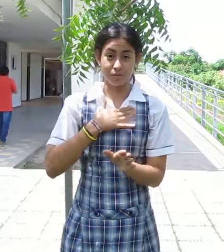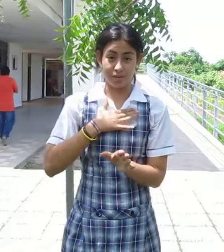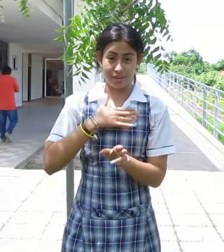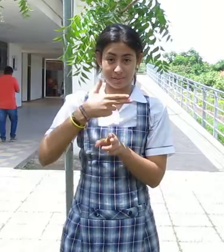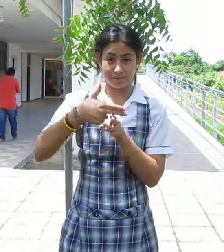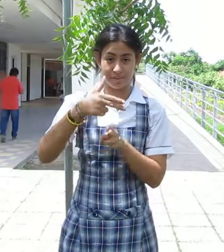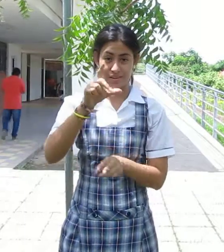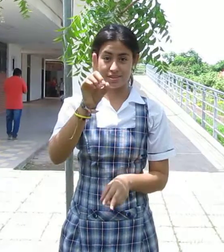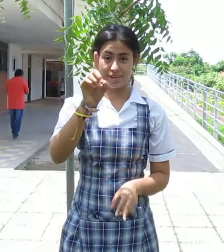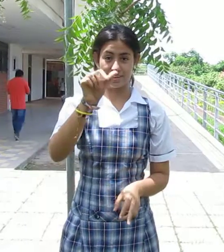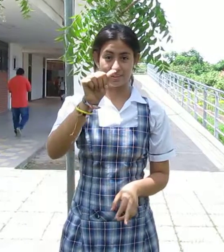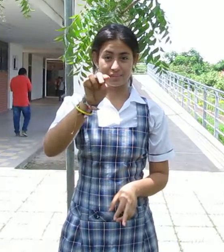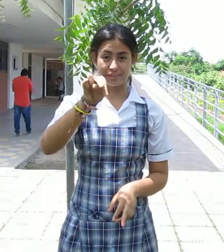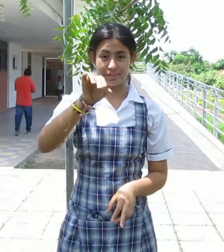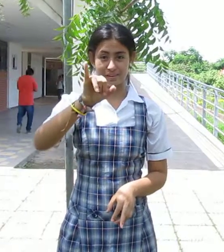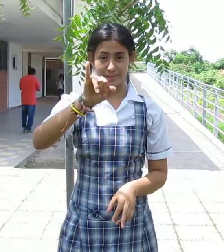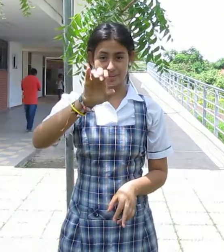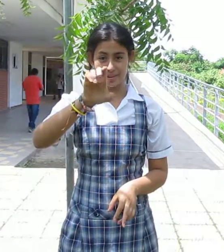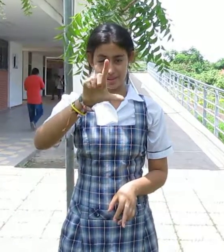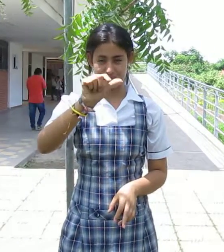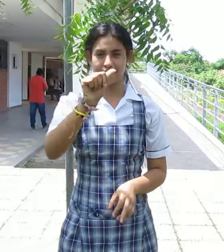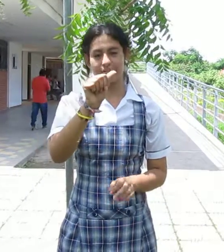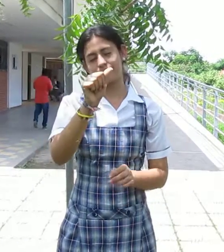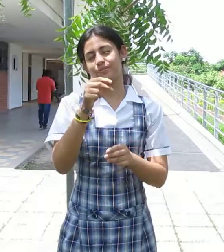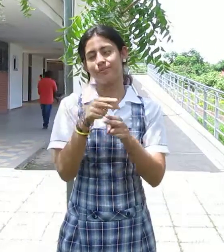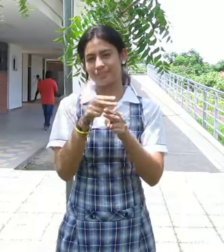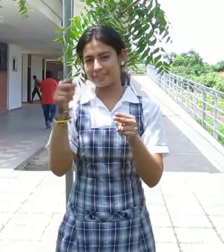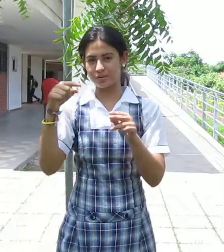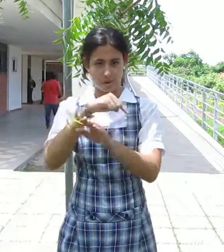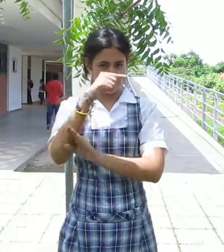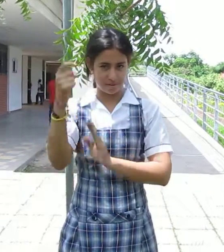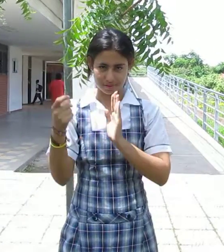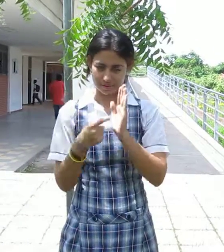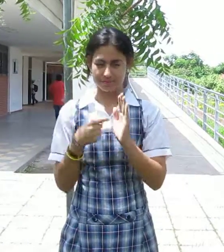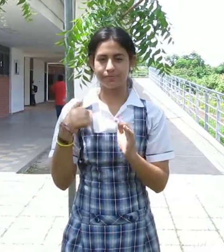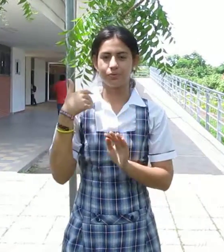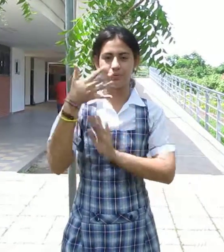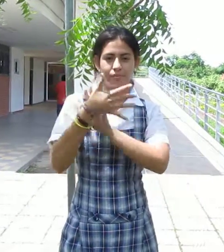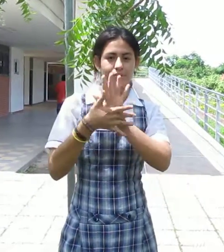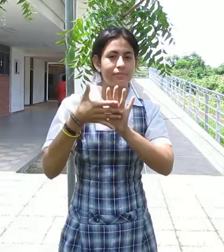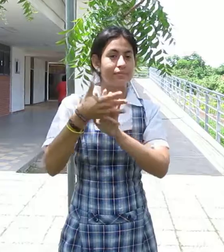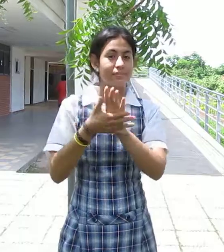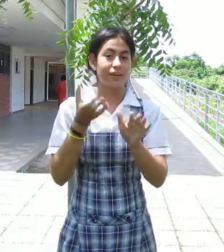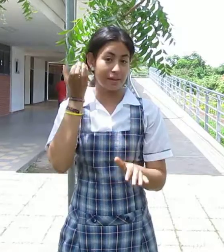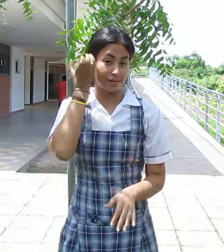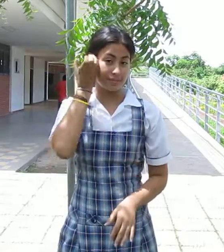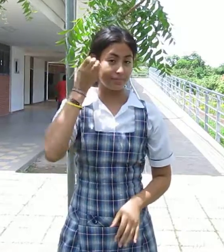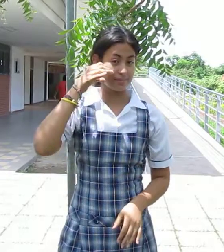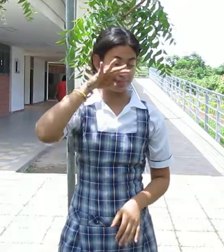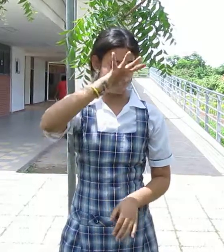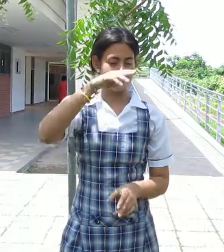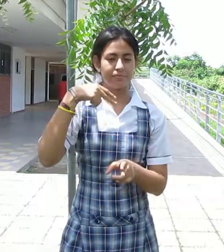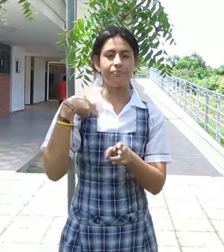Buenos días, mi nombre es Daniela, mi nombre es, mi seña es esta,